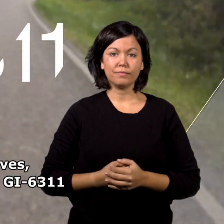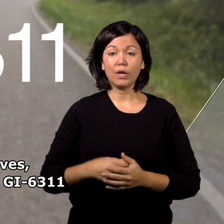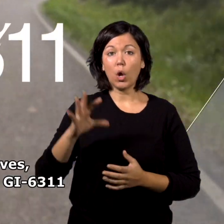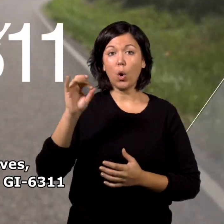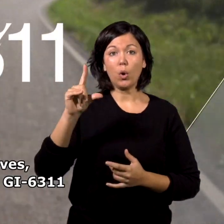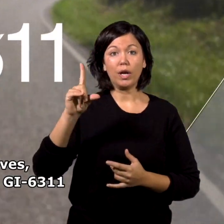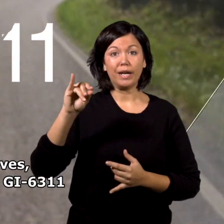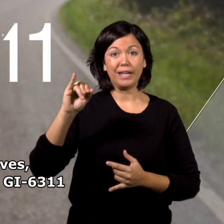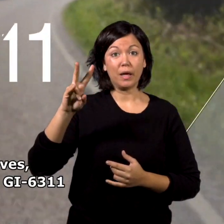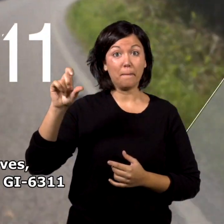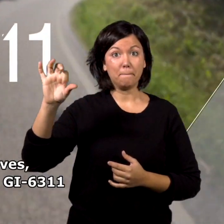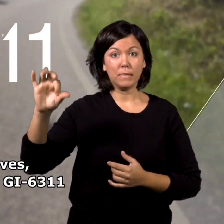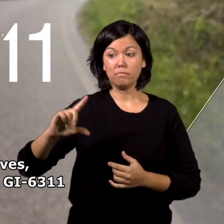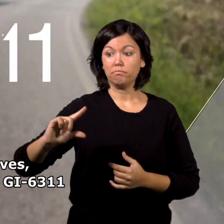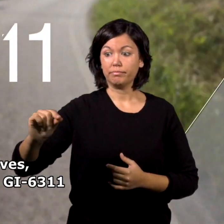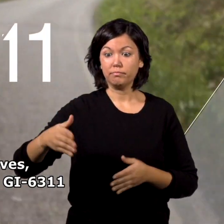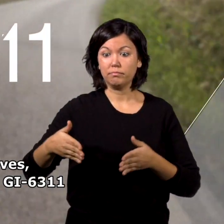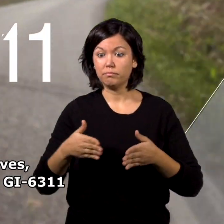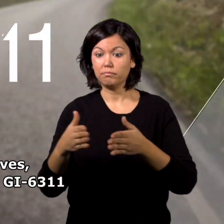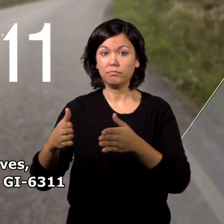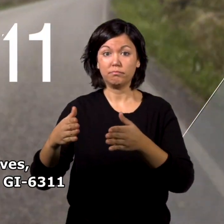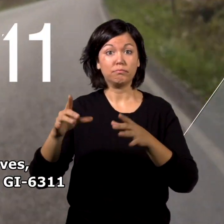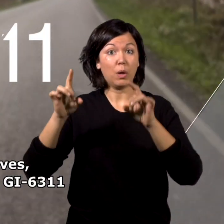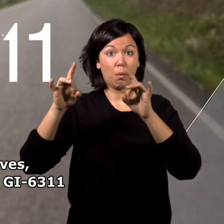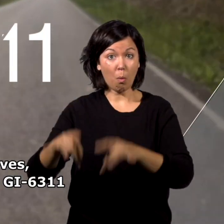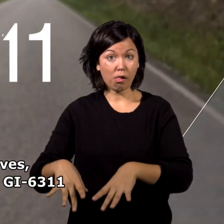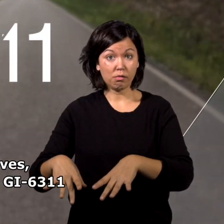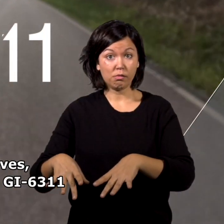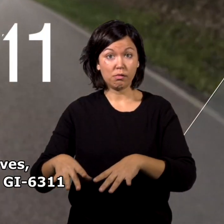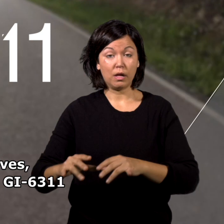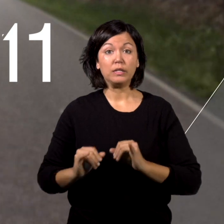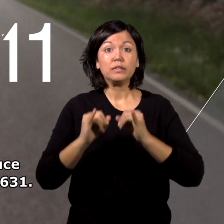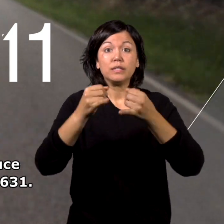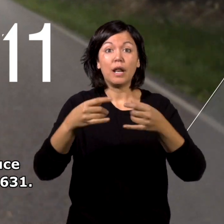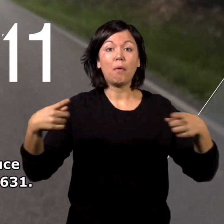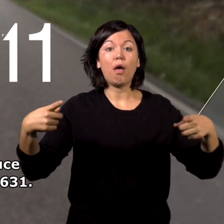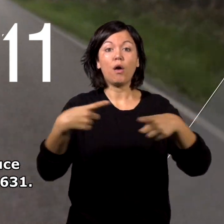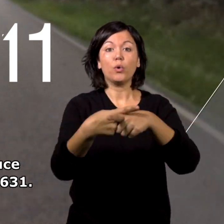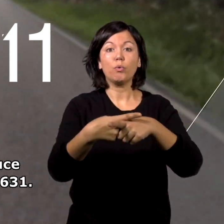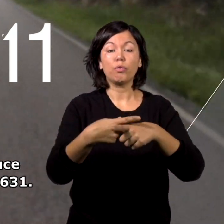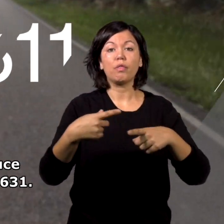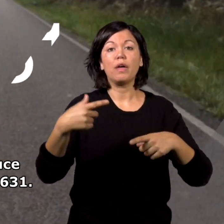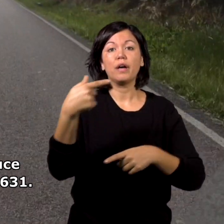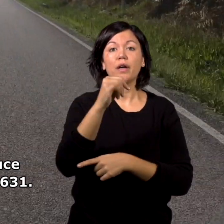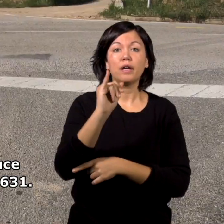Salimos de Las Olivas y, sin dejar la carretera GI 6311, llegaremos al cruce de la carretera GI